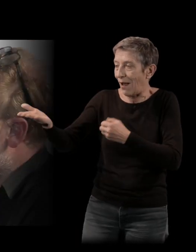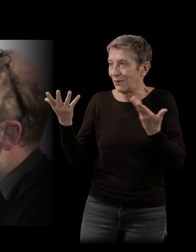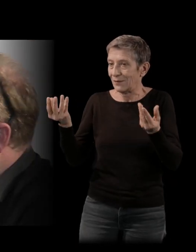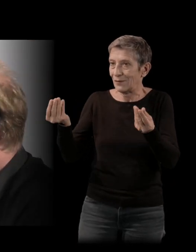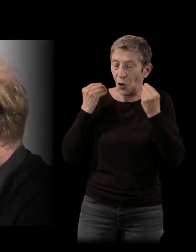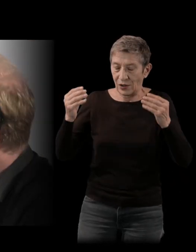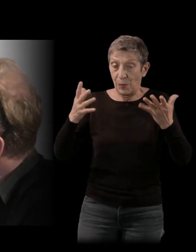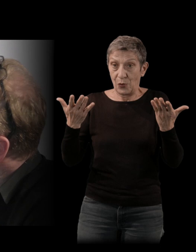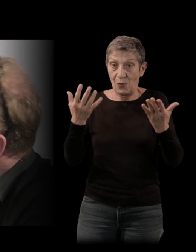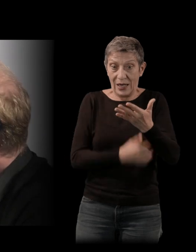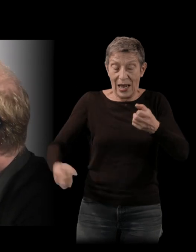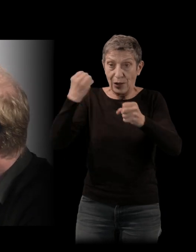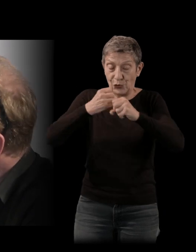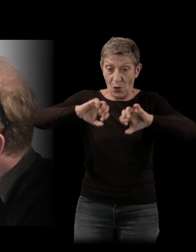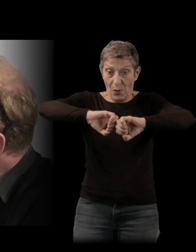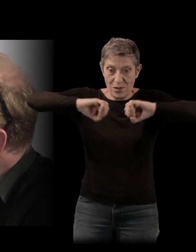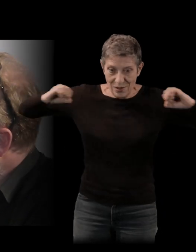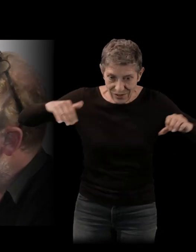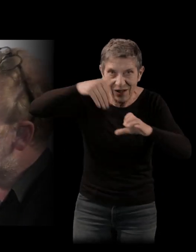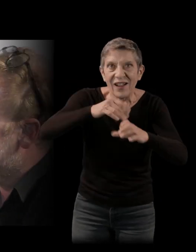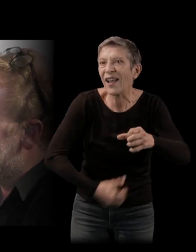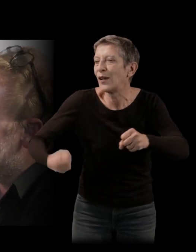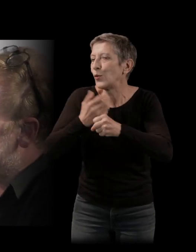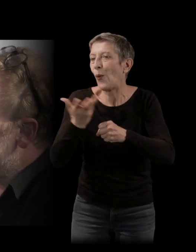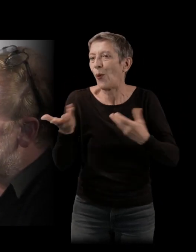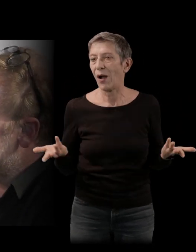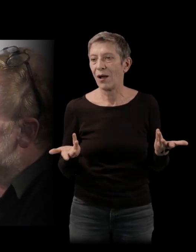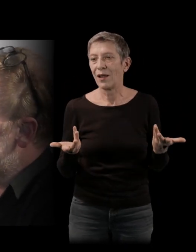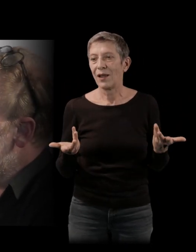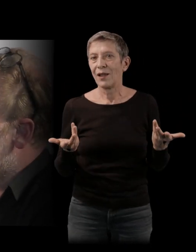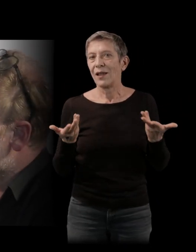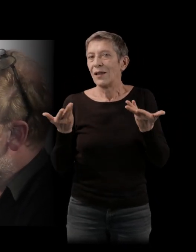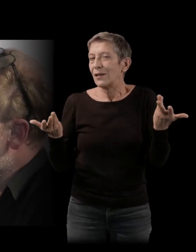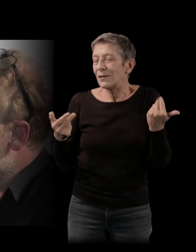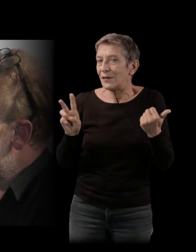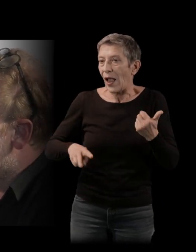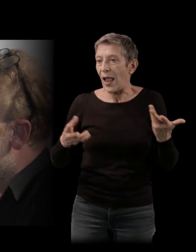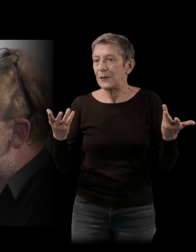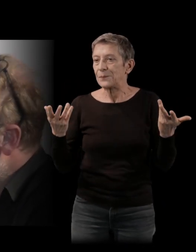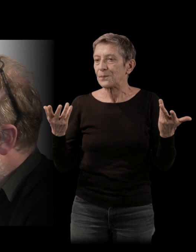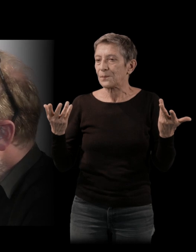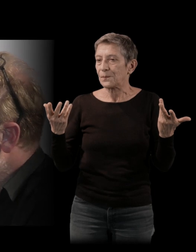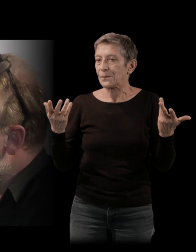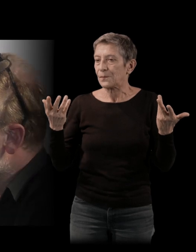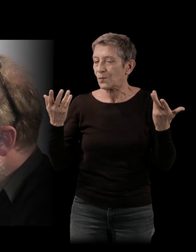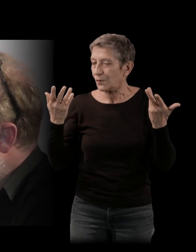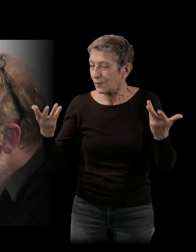parlé de ça au tout début, mais peut-être on peut y revenir. C'est-à-dire qu'il y a aussi le fonctionnement vraiment interne aux équipes, les